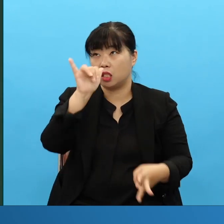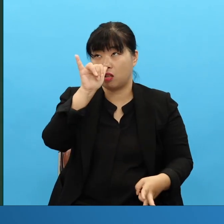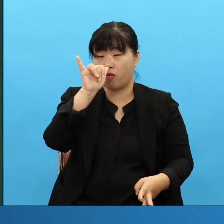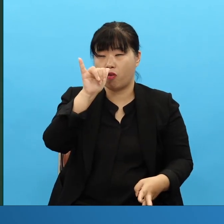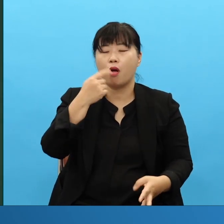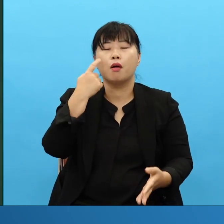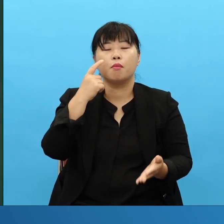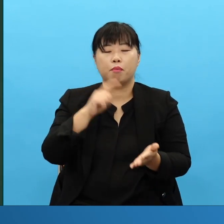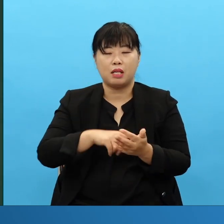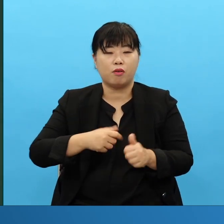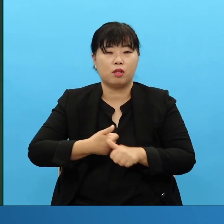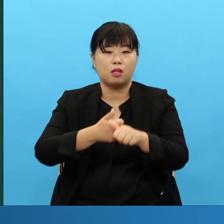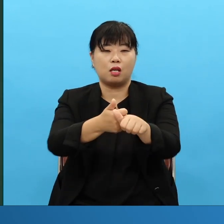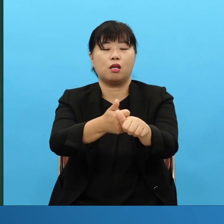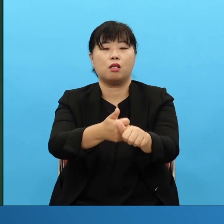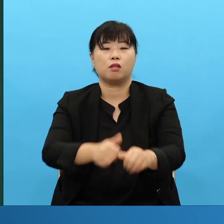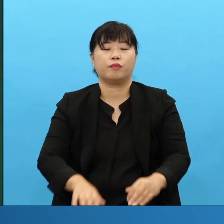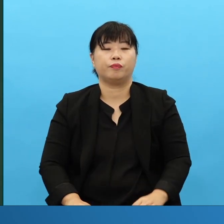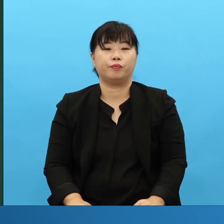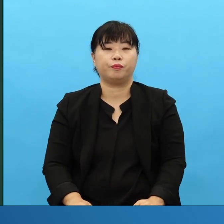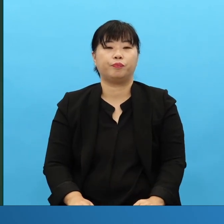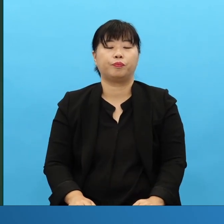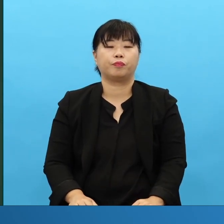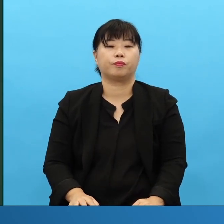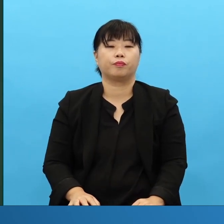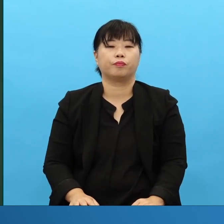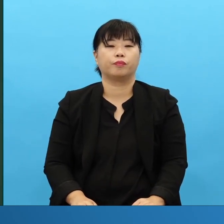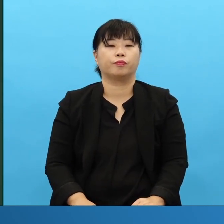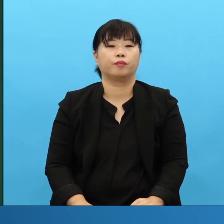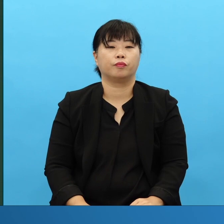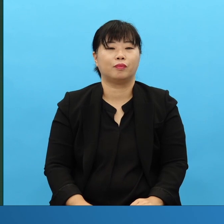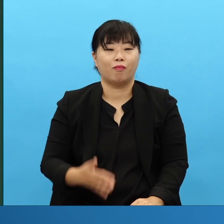저는 믿음 없을 때도요 성격적으로 함부로 못 가 성